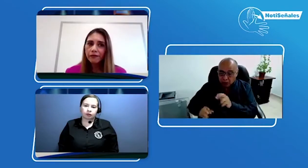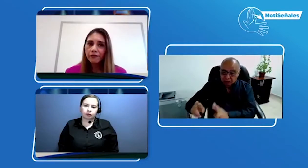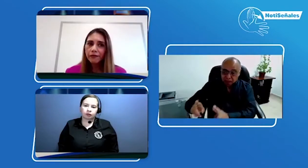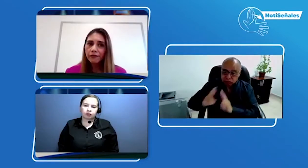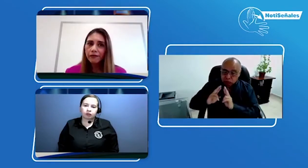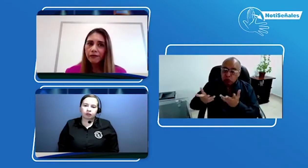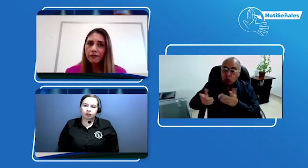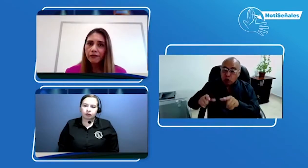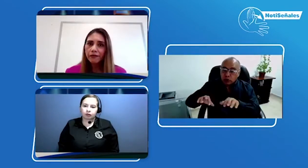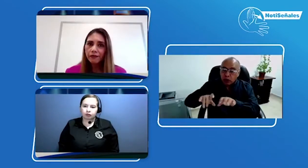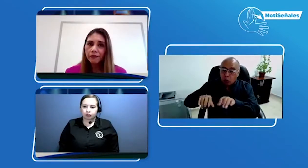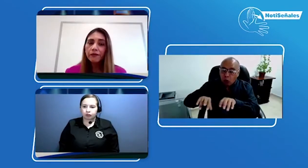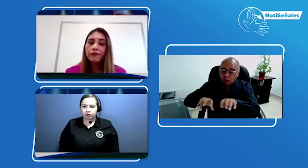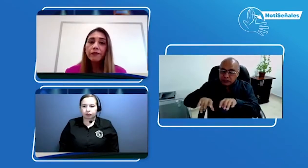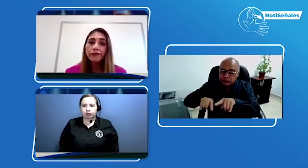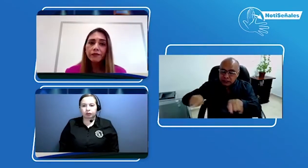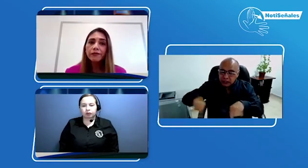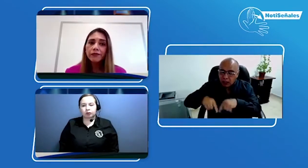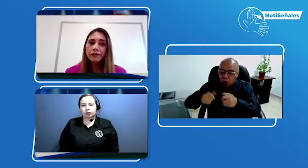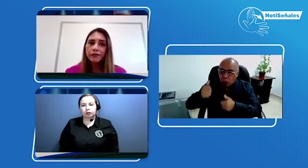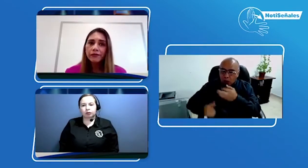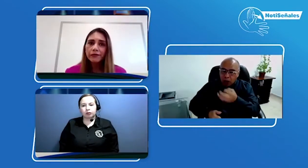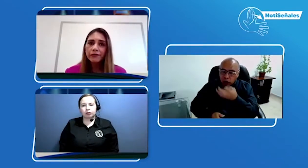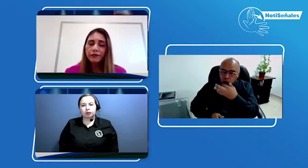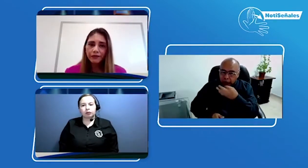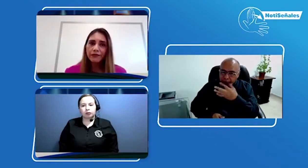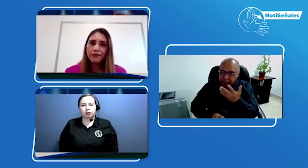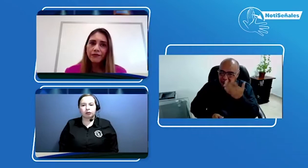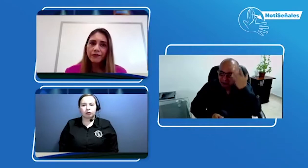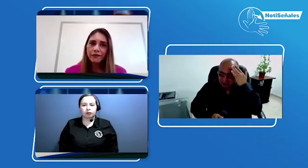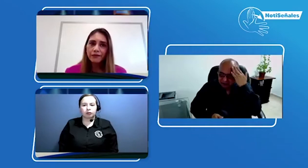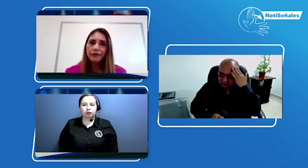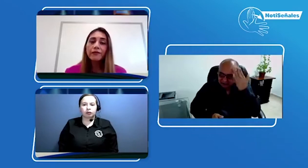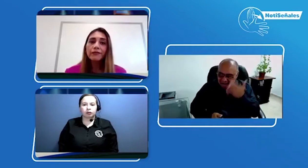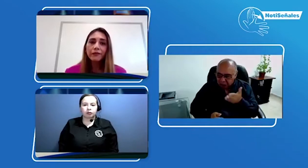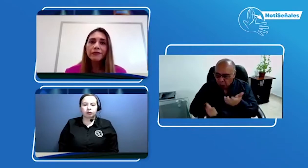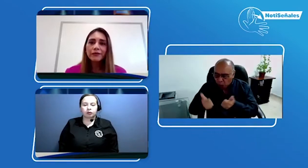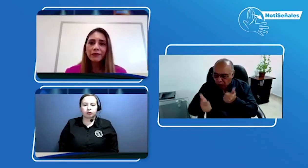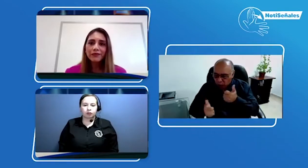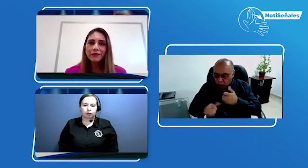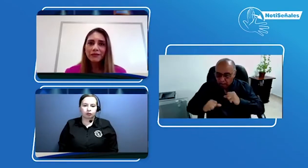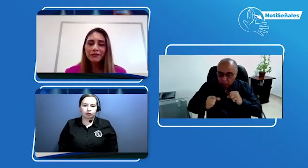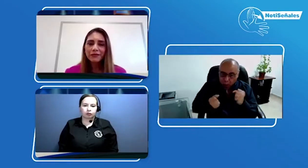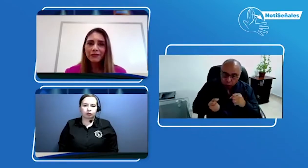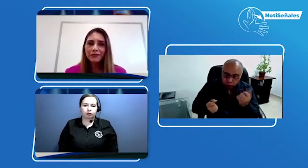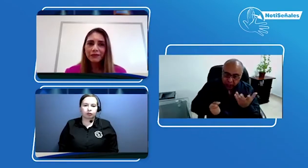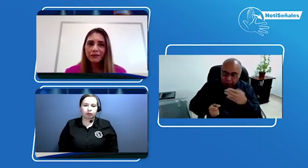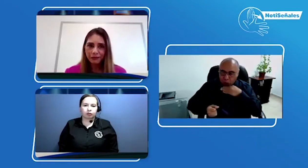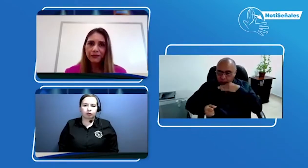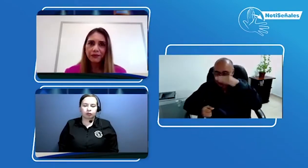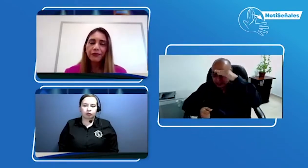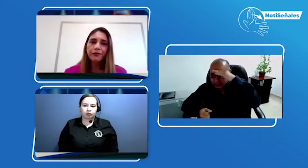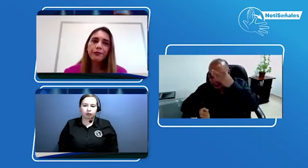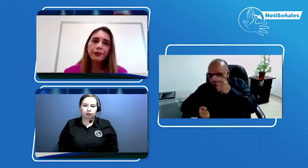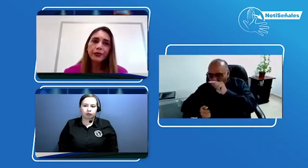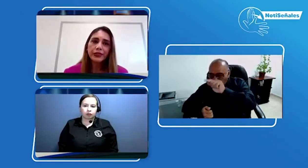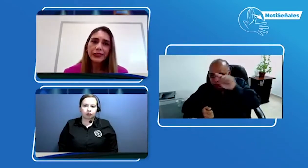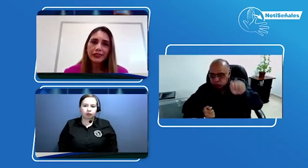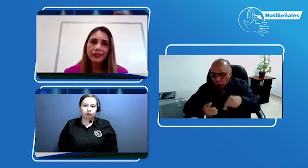escrito. ¿Cómo le podríamos indicar a Carol que en qué oficina cuenta con el servir? Si es en